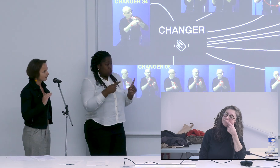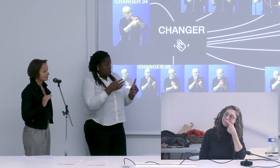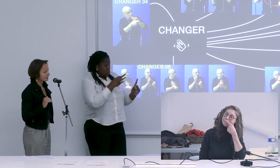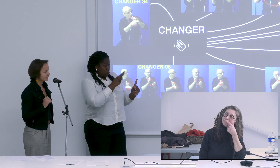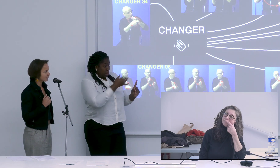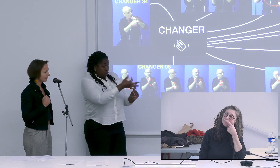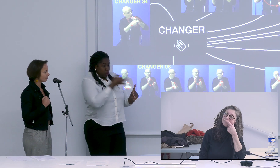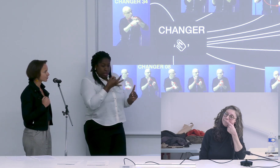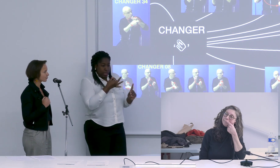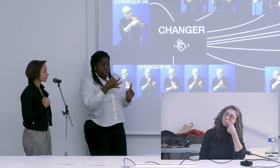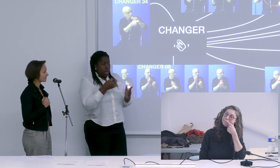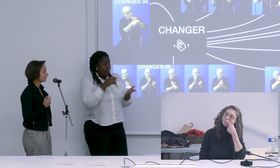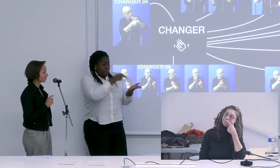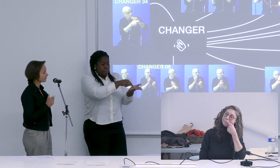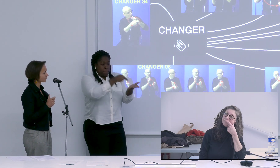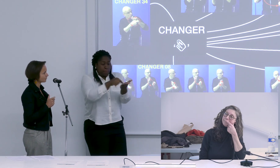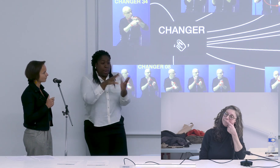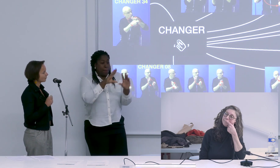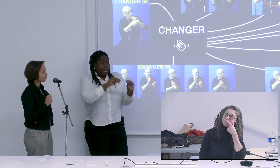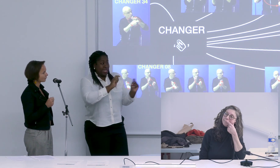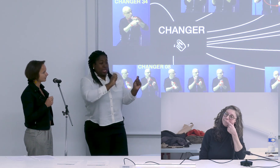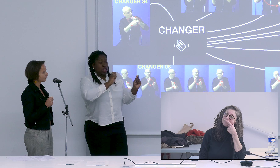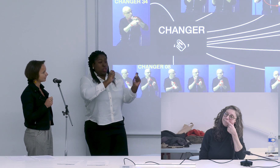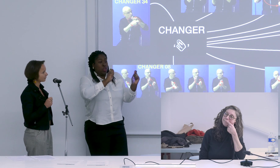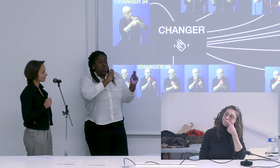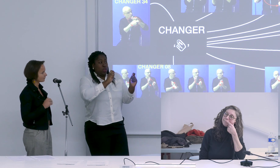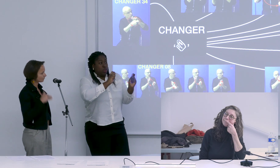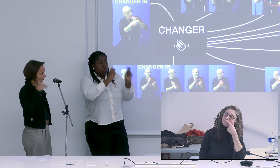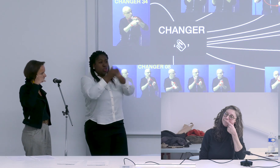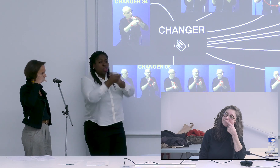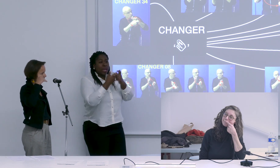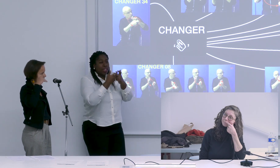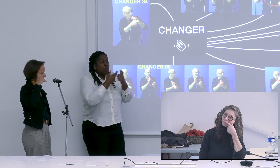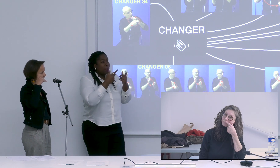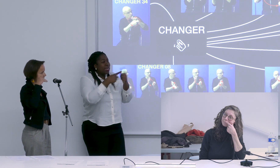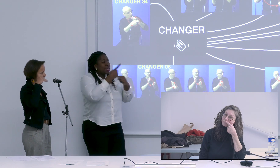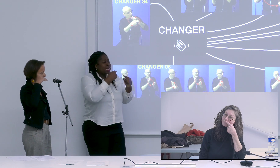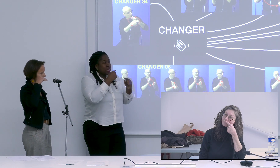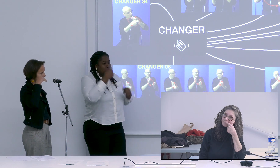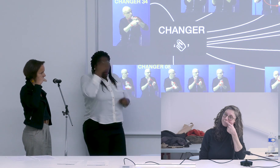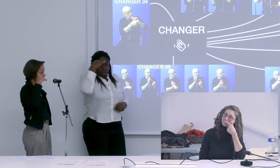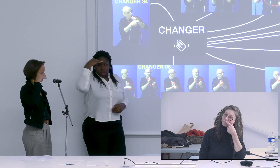celle-ci par exemple changeait dans le sens de sortir d'une dépression comme ceci